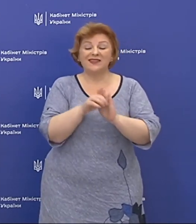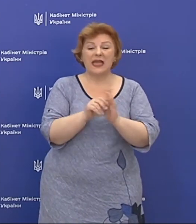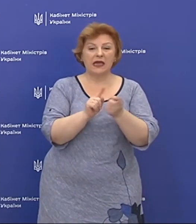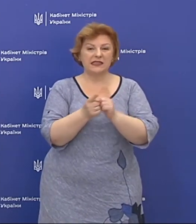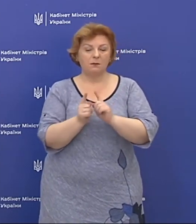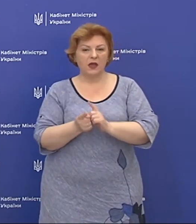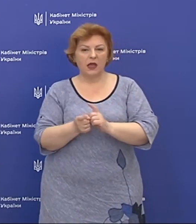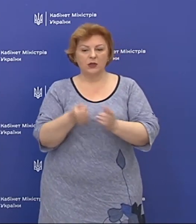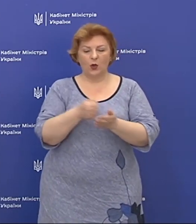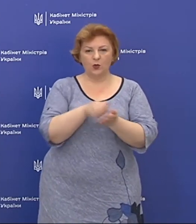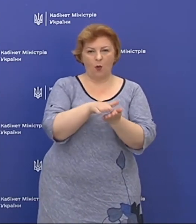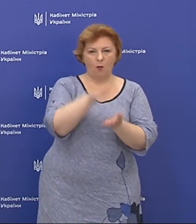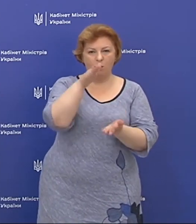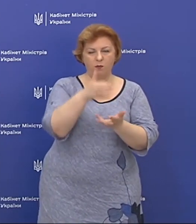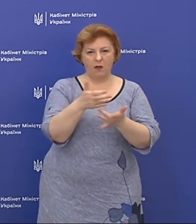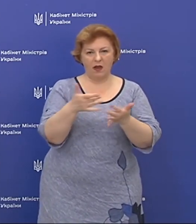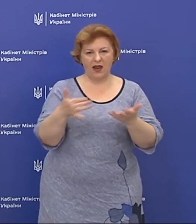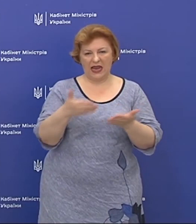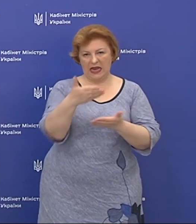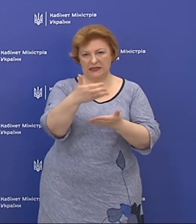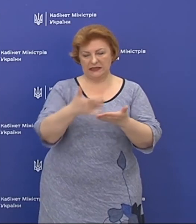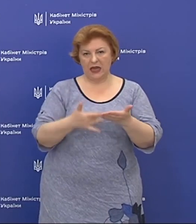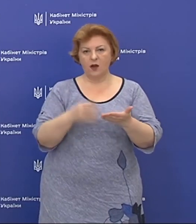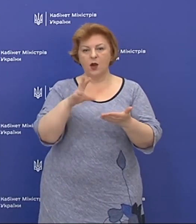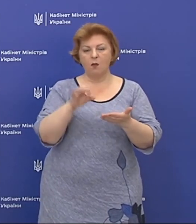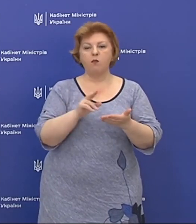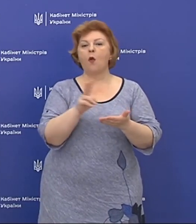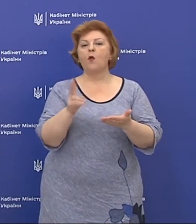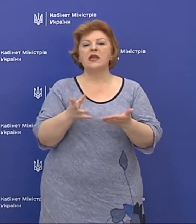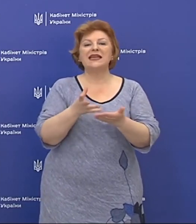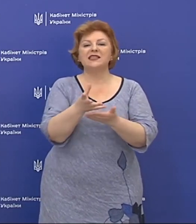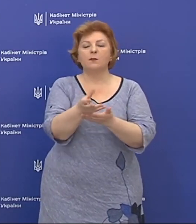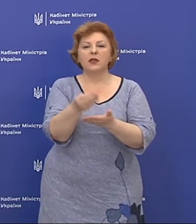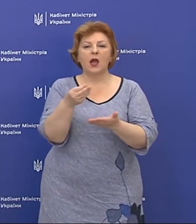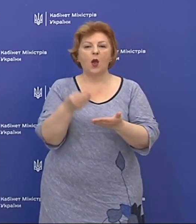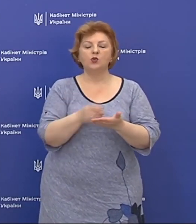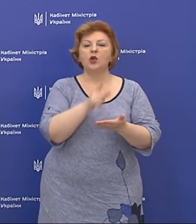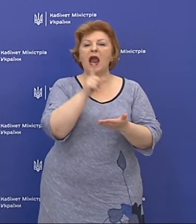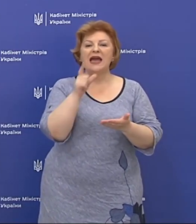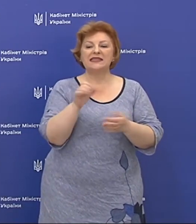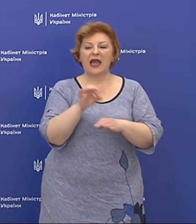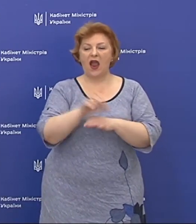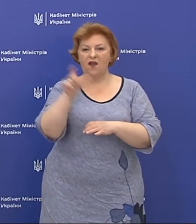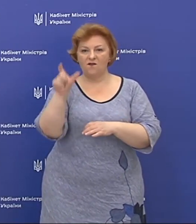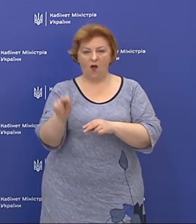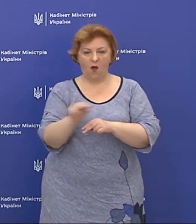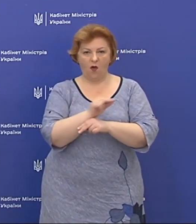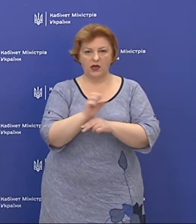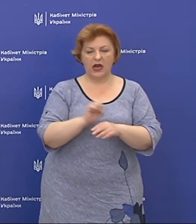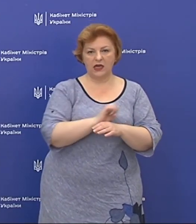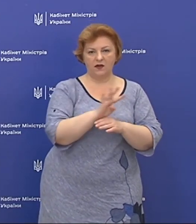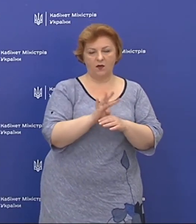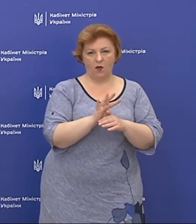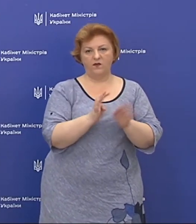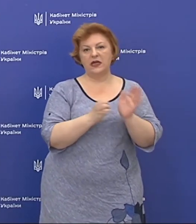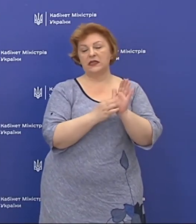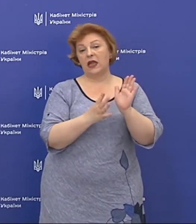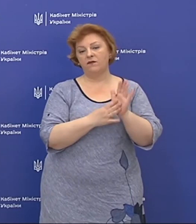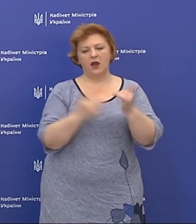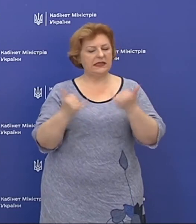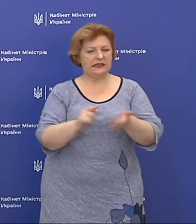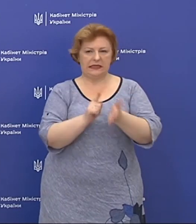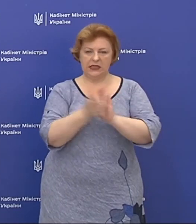зміни до пакетів, по яким сплачуються кошти за хворих на ковід-19, і зараз